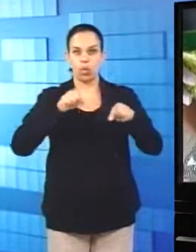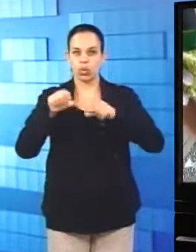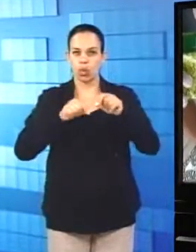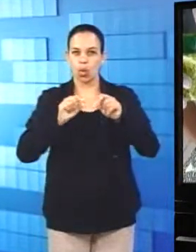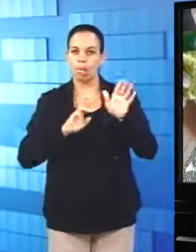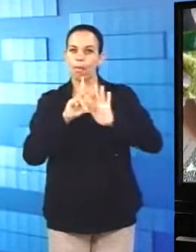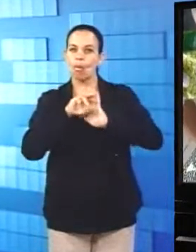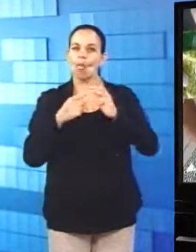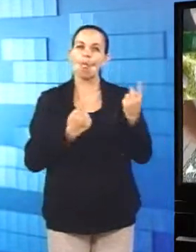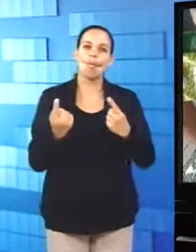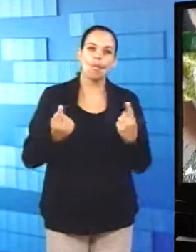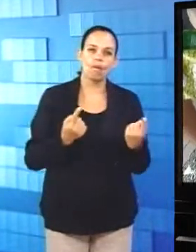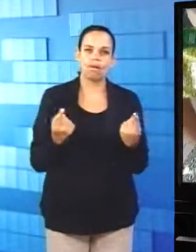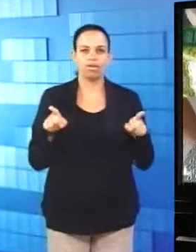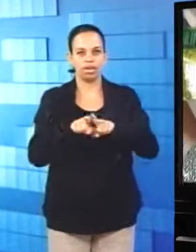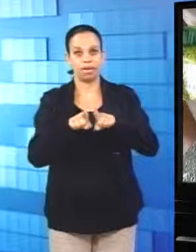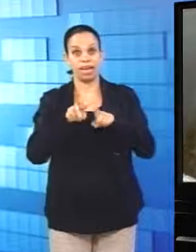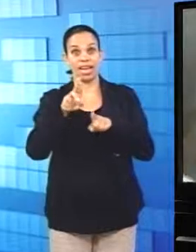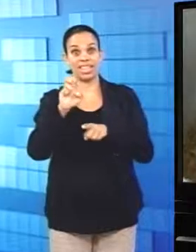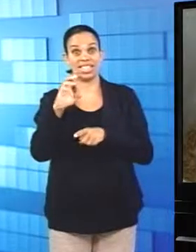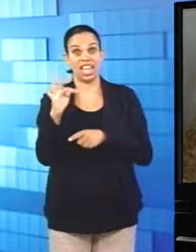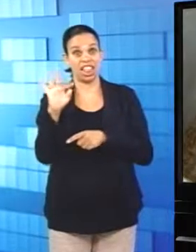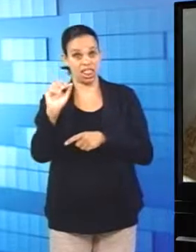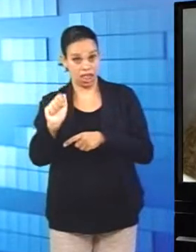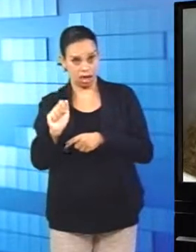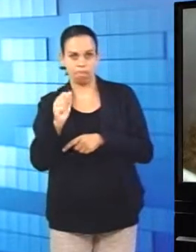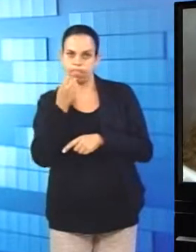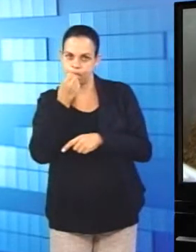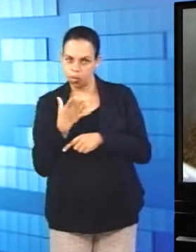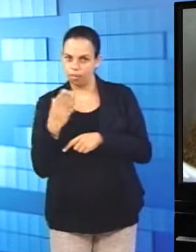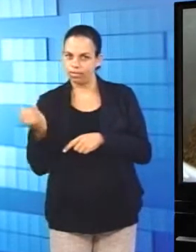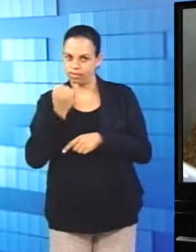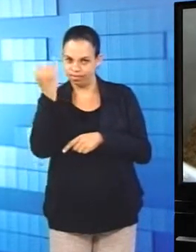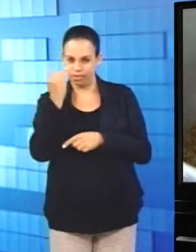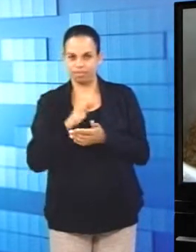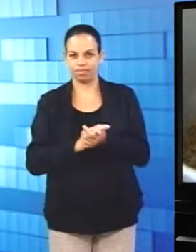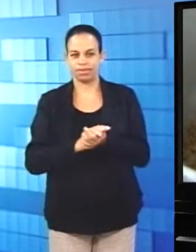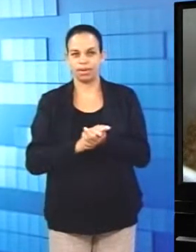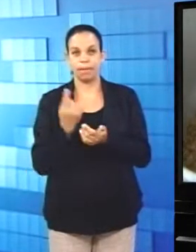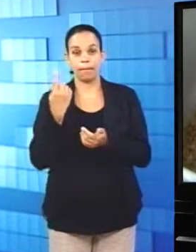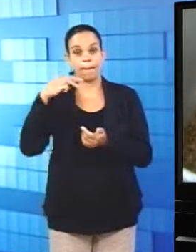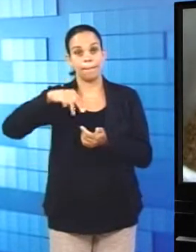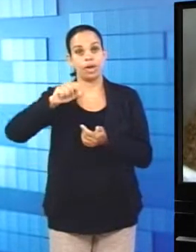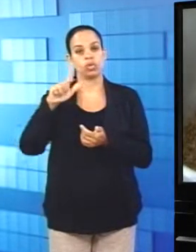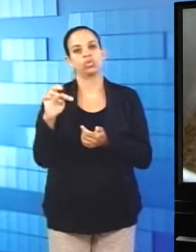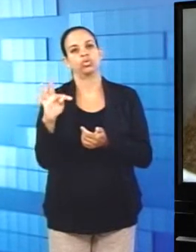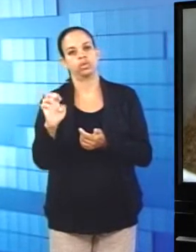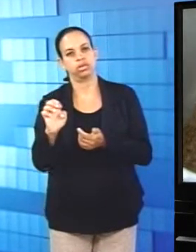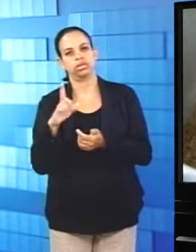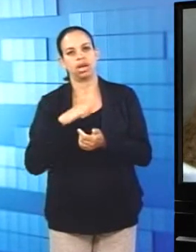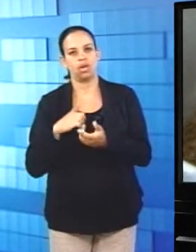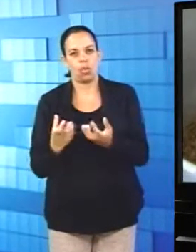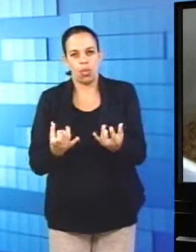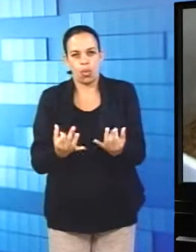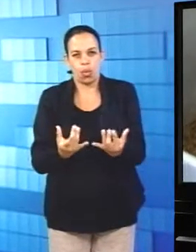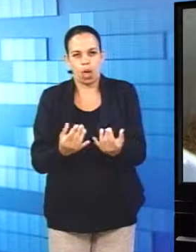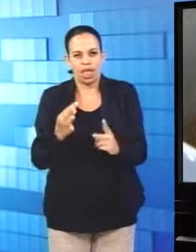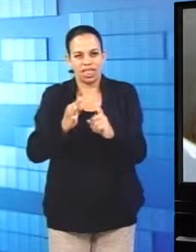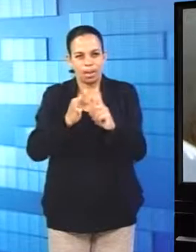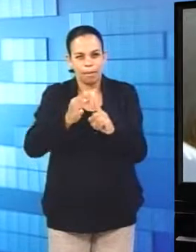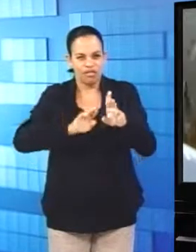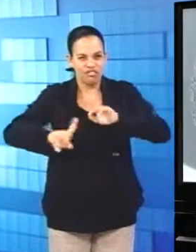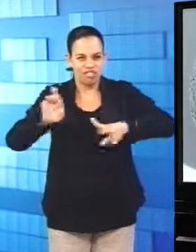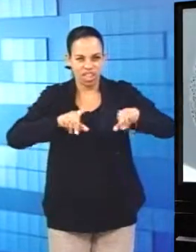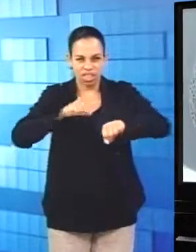ingredientes e, claro, uma boa receita. Feito isso, é a vez de cozinhar o malte moído em diferentes temperaturas e tempo